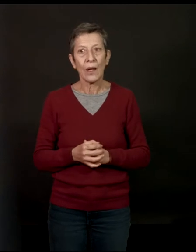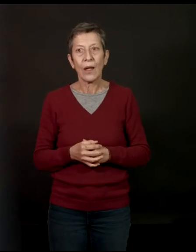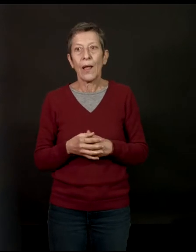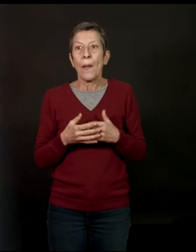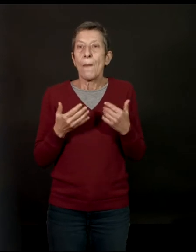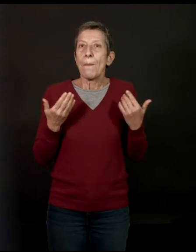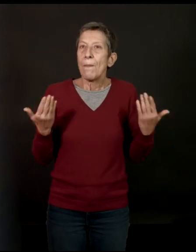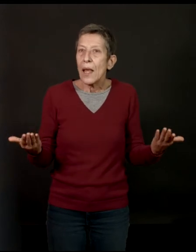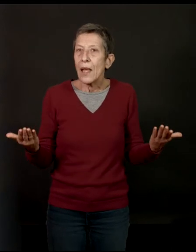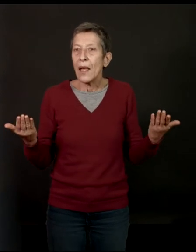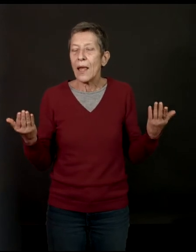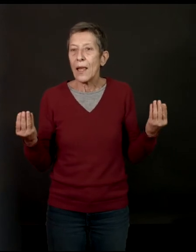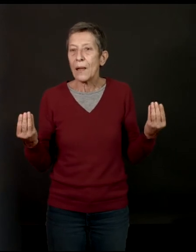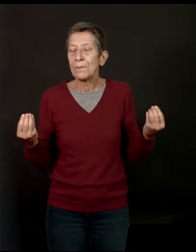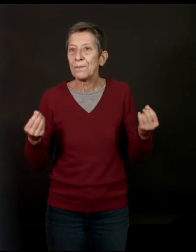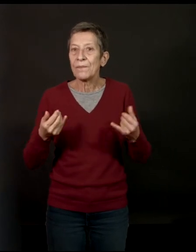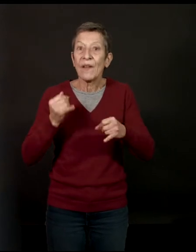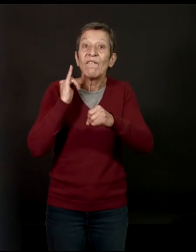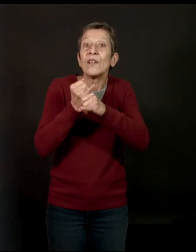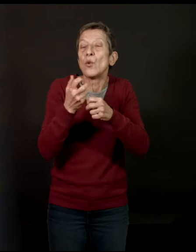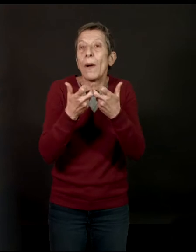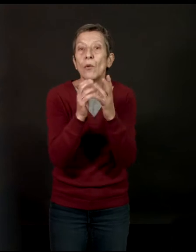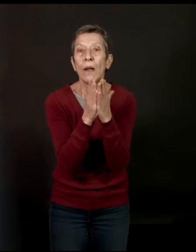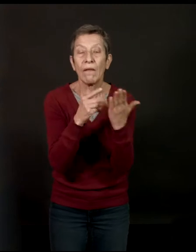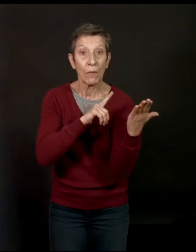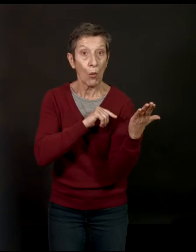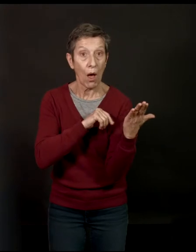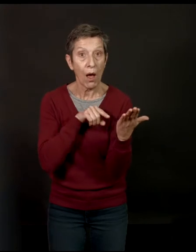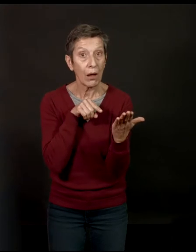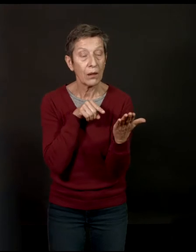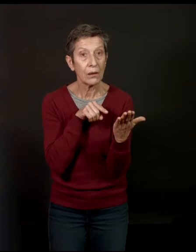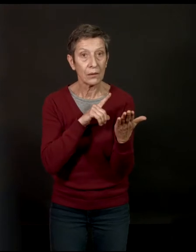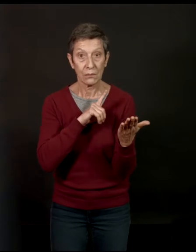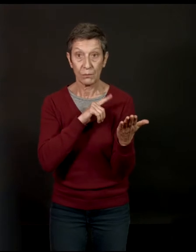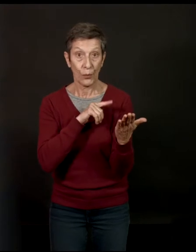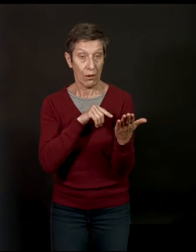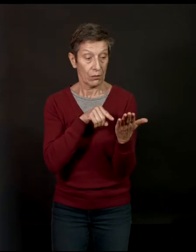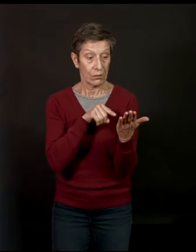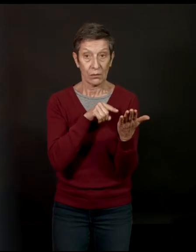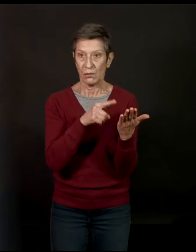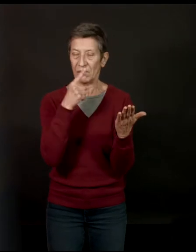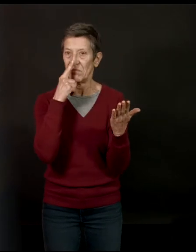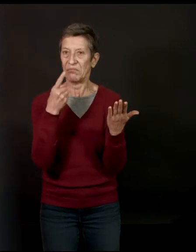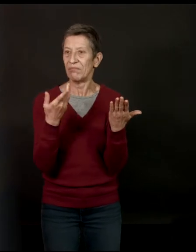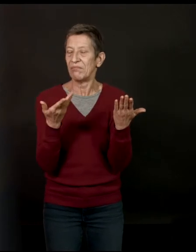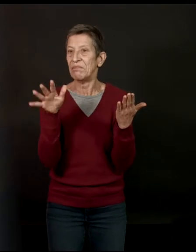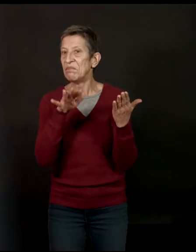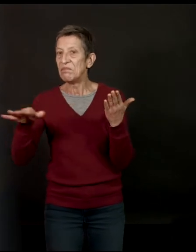ce qui est, ce qu'on appellerait en fiction un polar, a longtemps lui aussi été considéré comme un sous-genre. Et